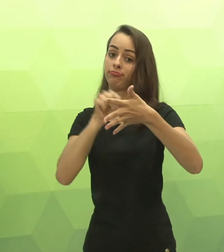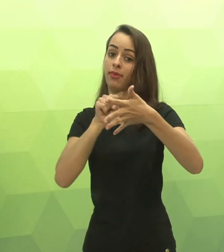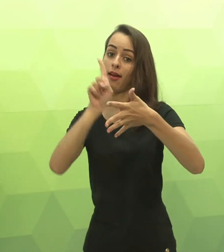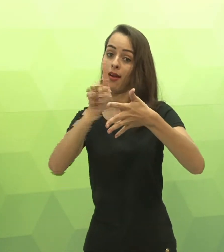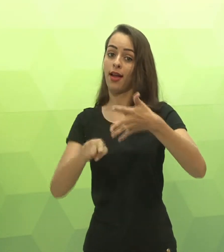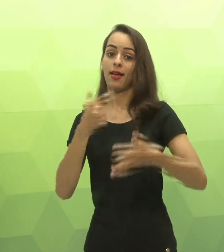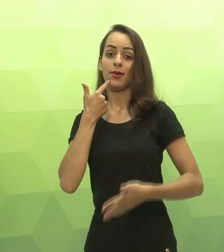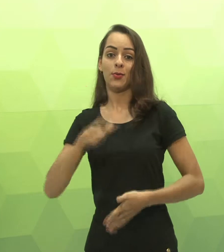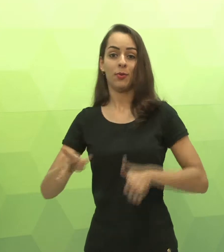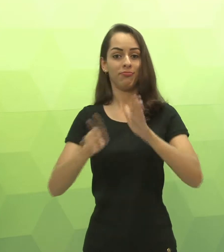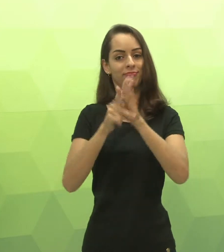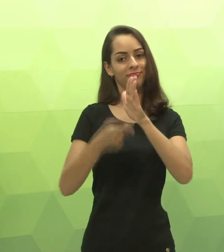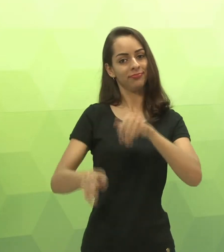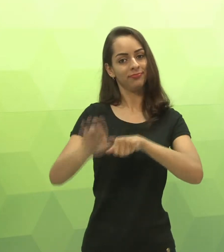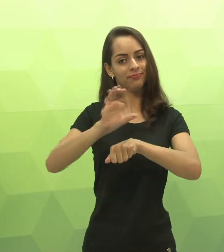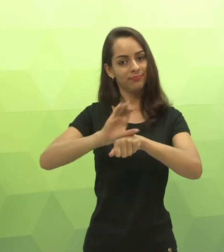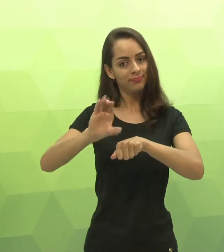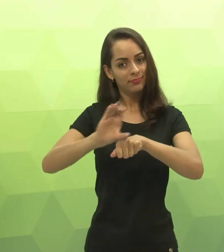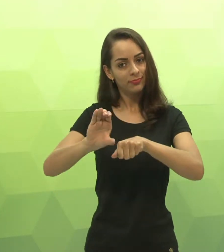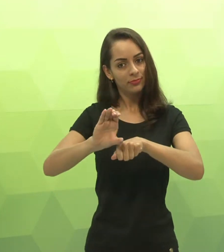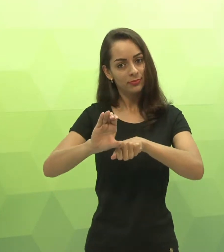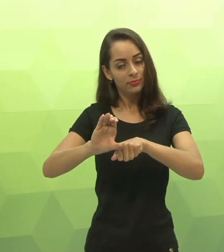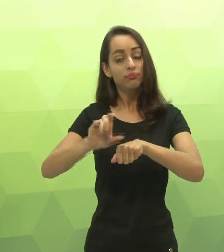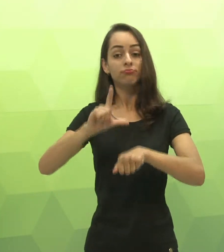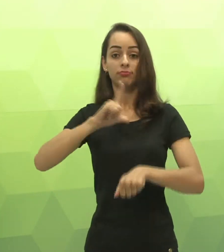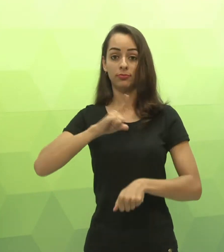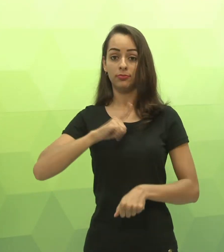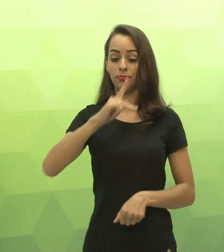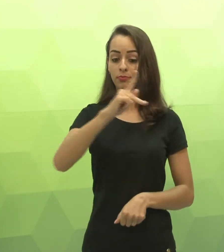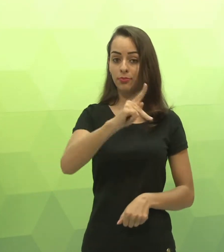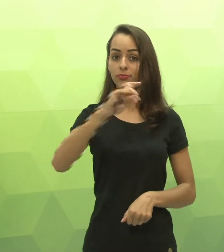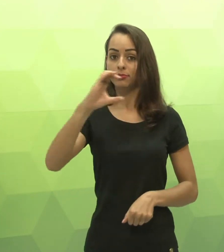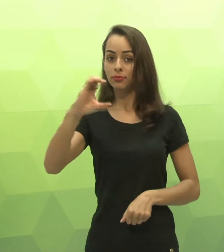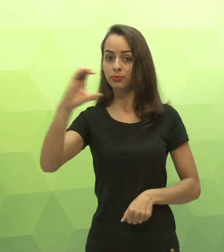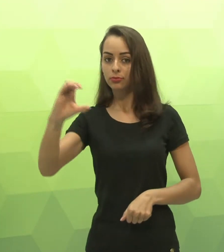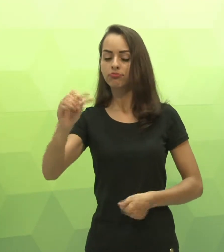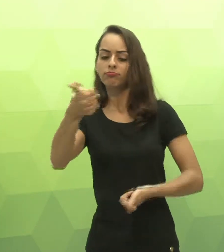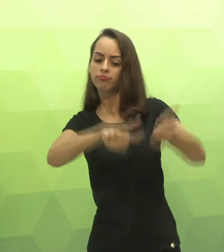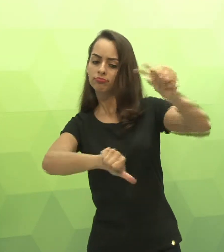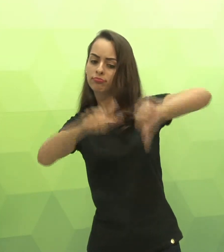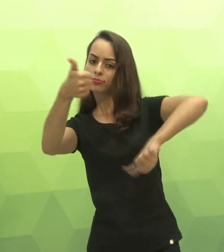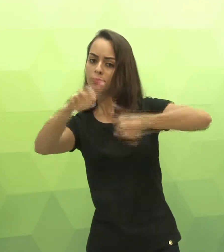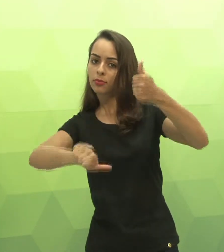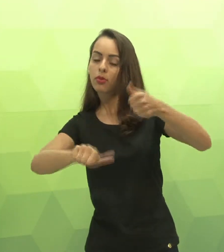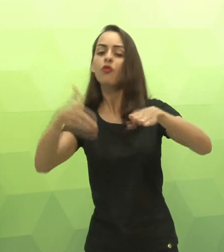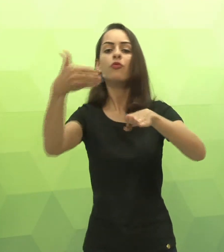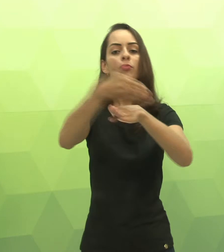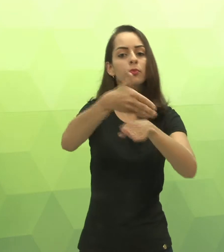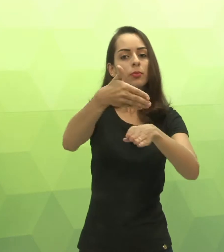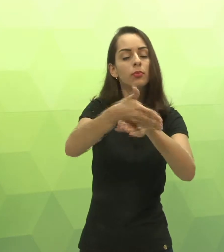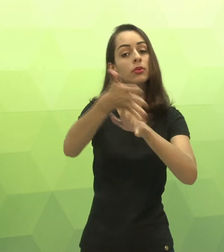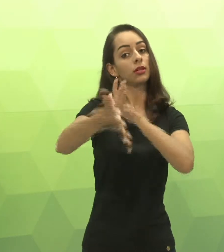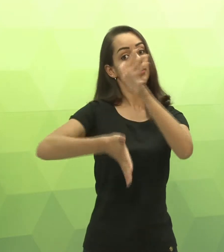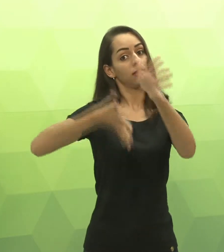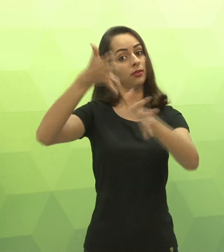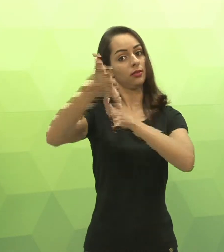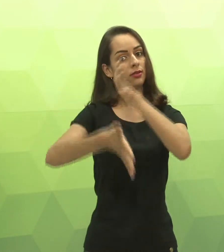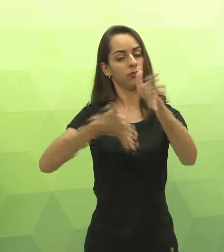Libras. Afinal, essa é a língua do nosso curso. Então, isso será avaliado pela atividade prática como componente curricular. Tanto os